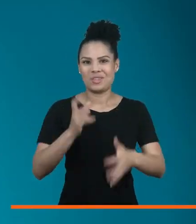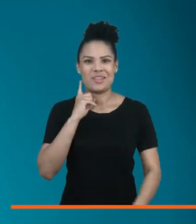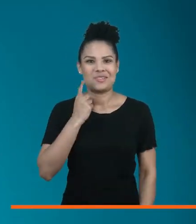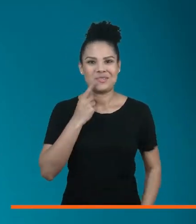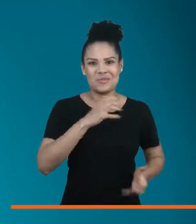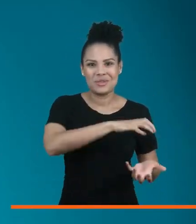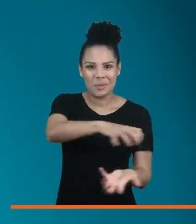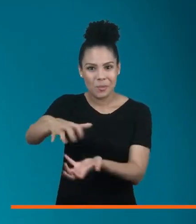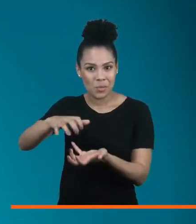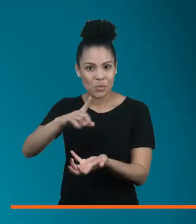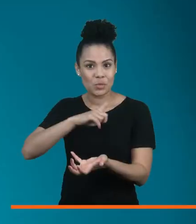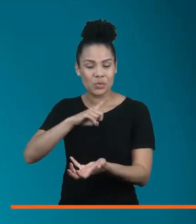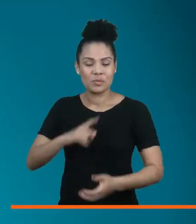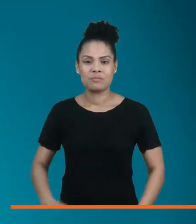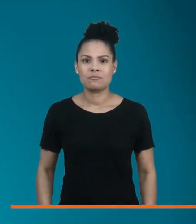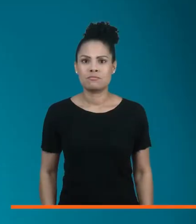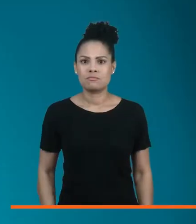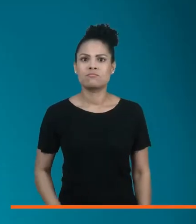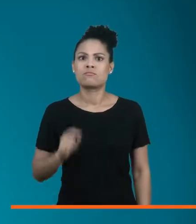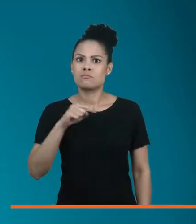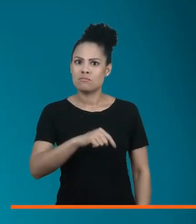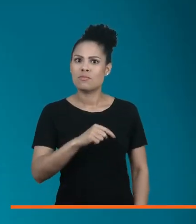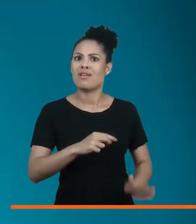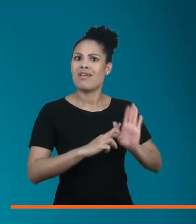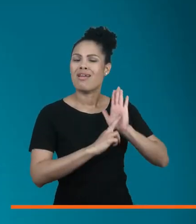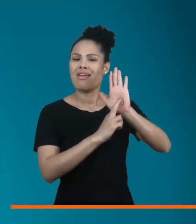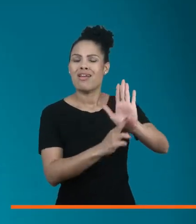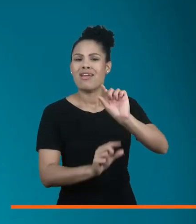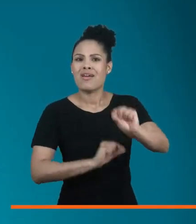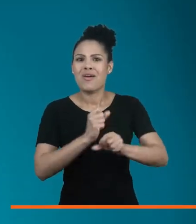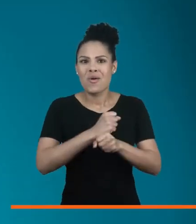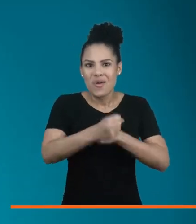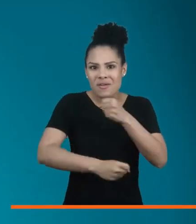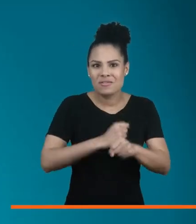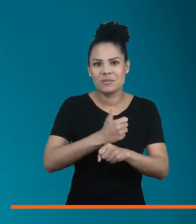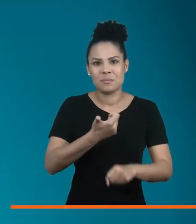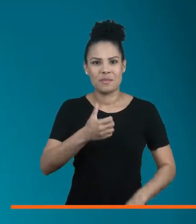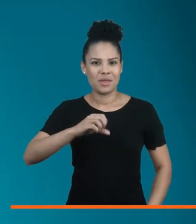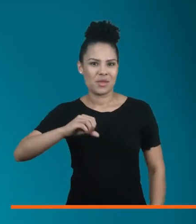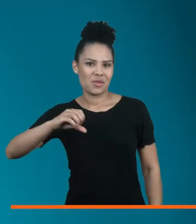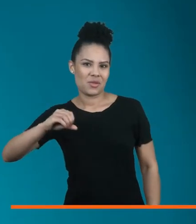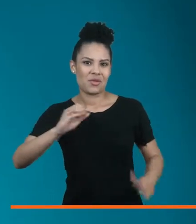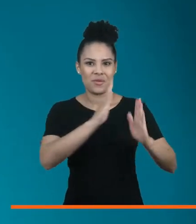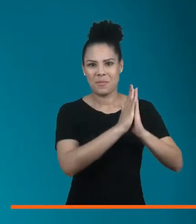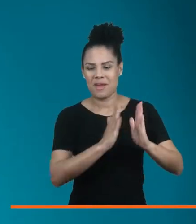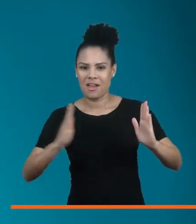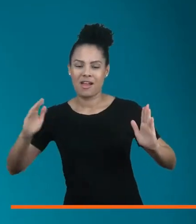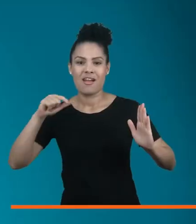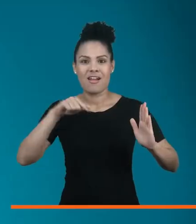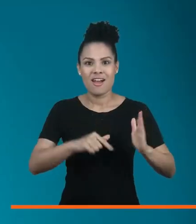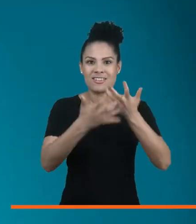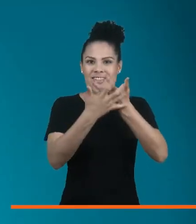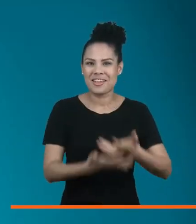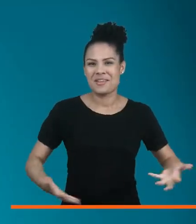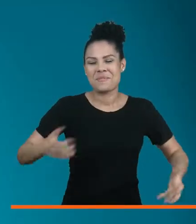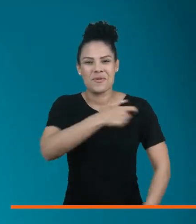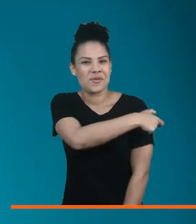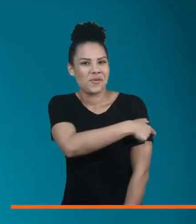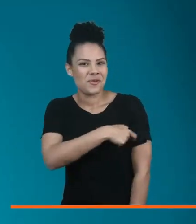da comunidade surda no mundo. Essa identificação ficou mais difundida a partir de 1999, quando aconteceu a